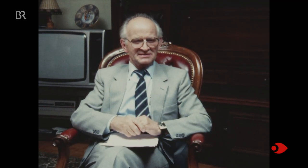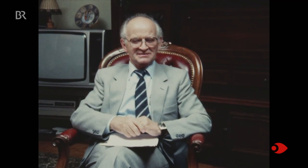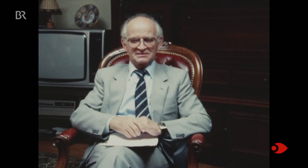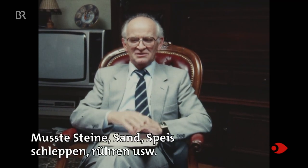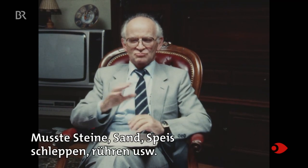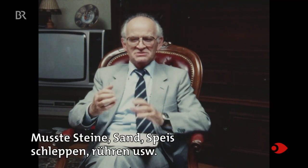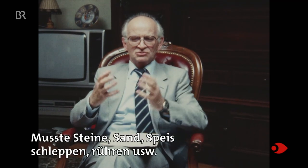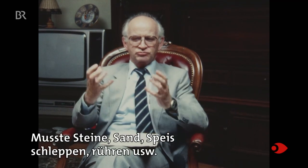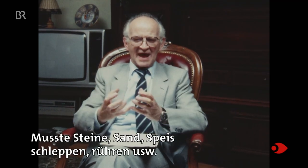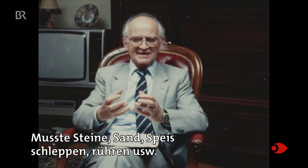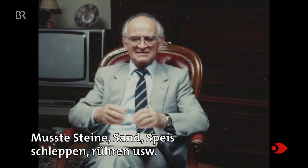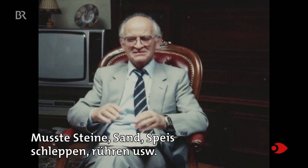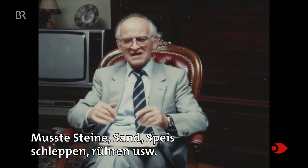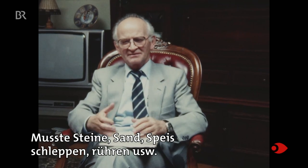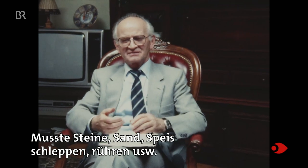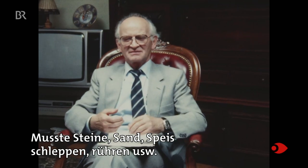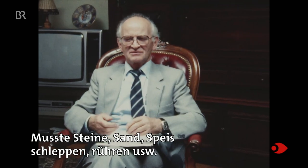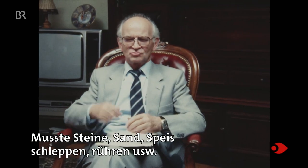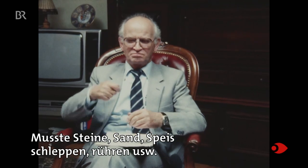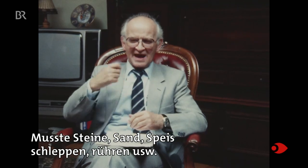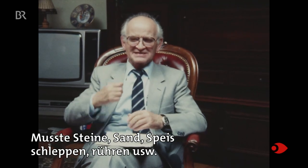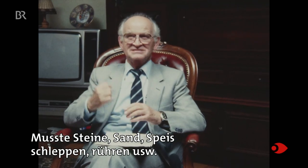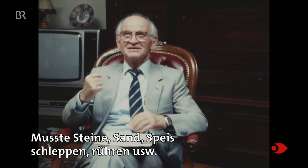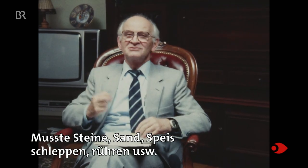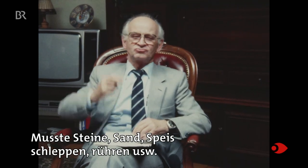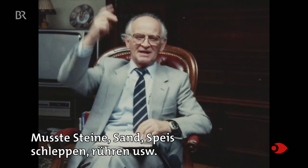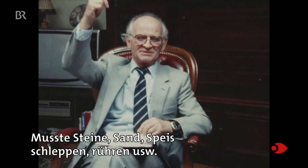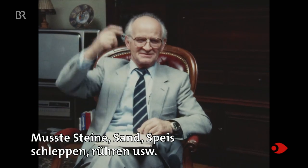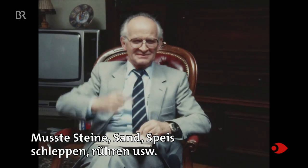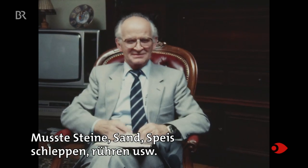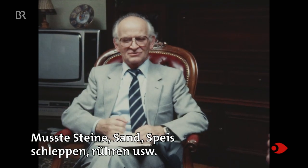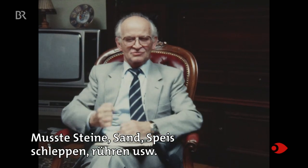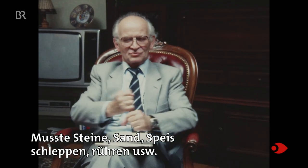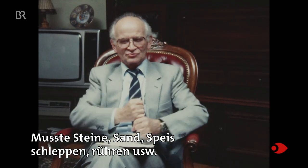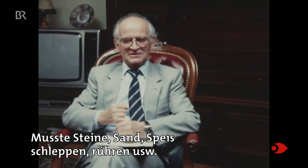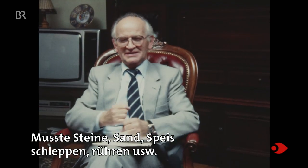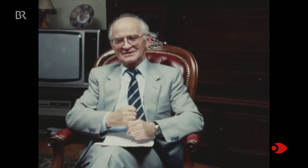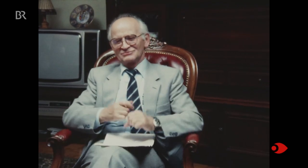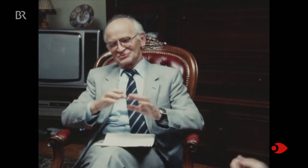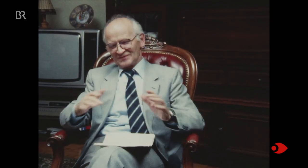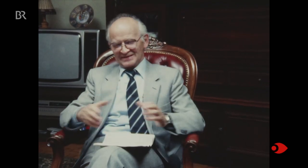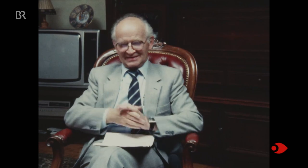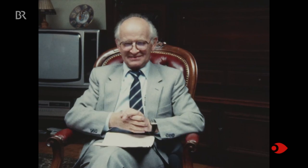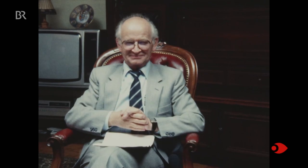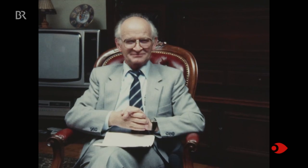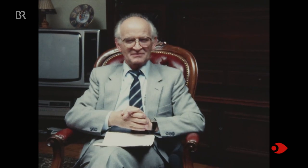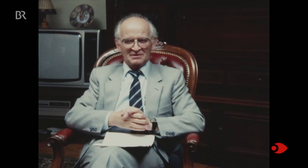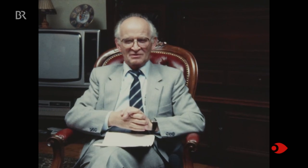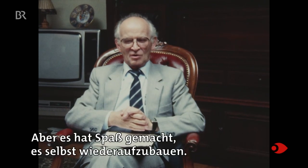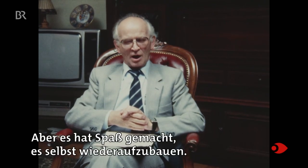Musste Steine, Sand, Speis schleppen, rühren und so weiter. Aber